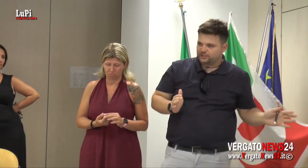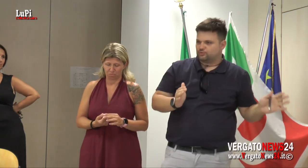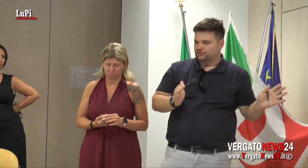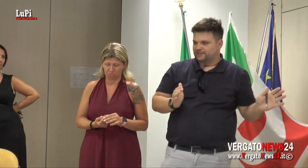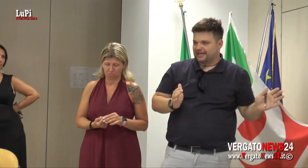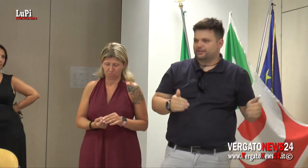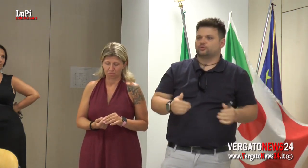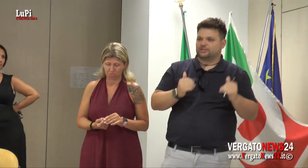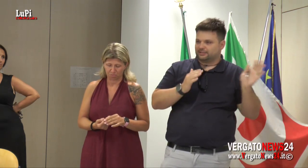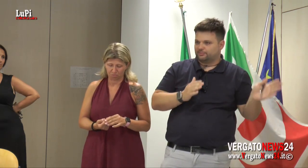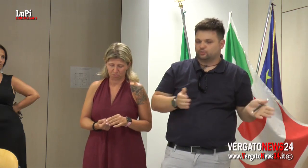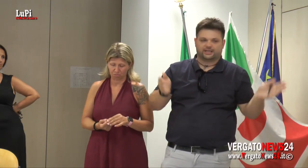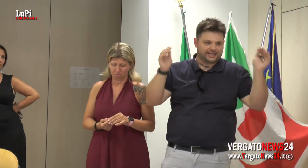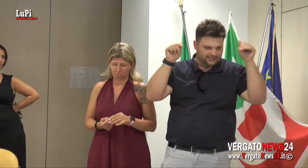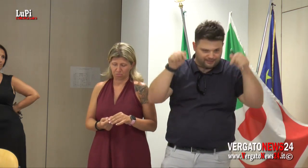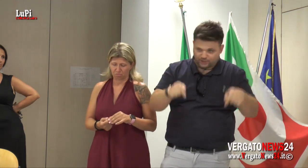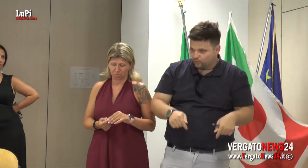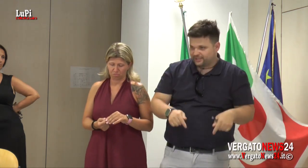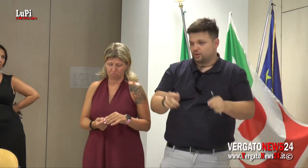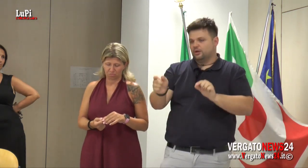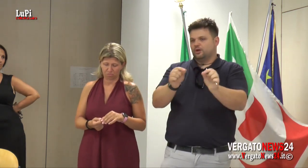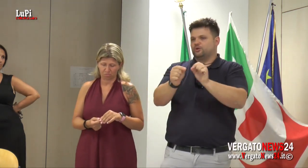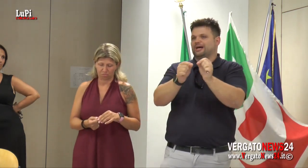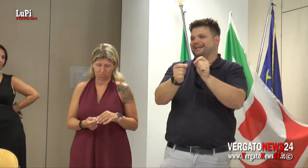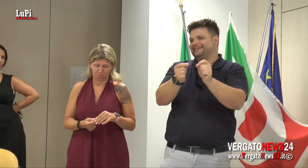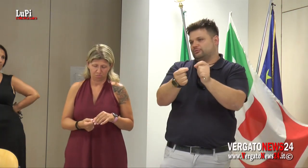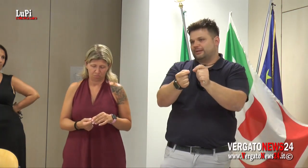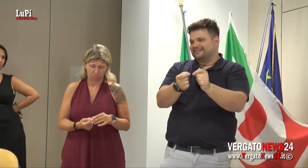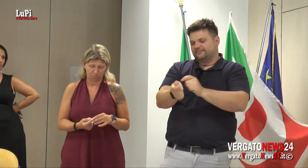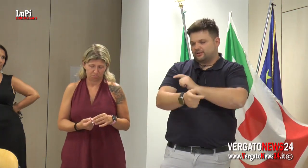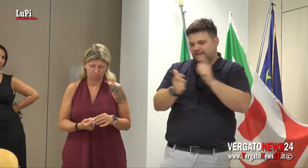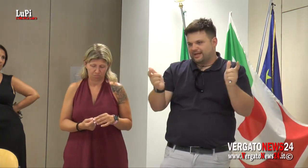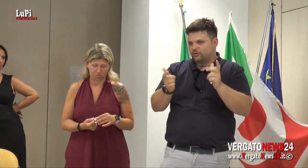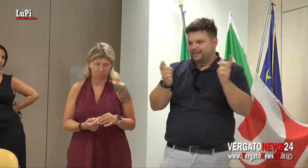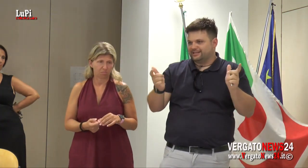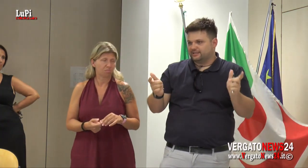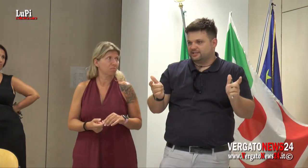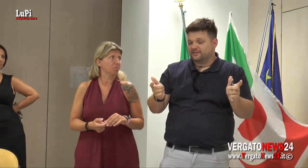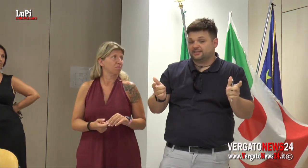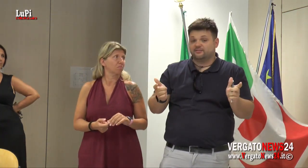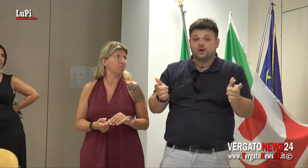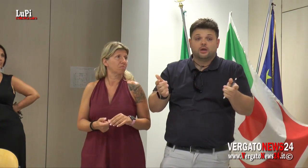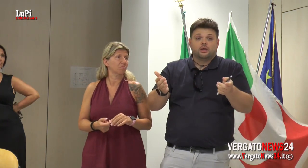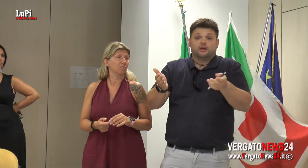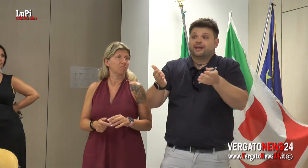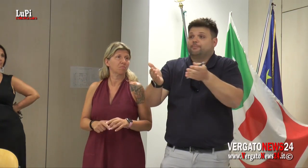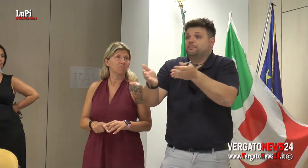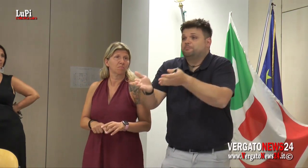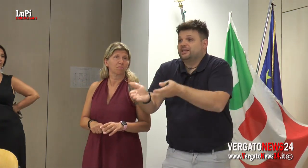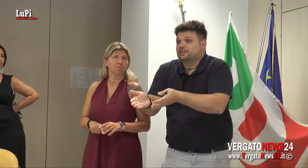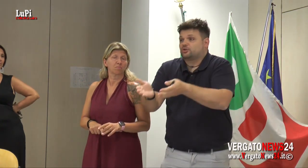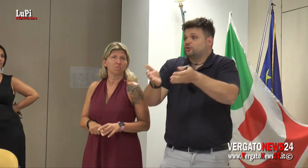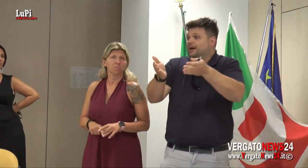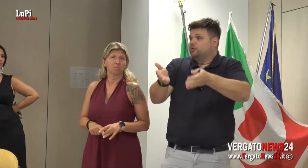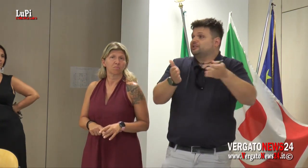non hanno inteso modificare, nonostante le ripetute richieste, nemmeno questo, questo ha allentato una mezza virgola, ma ancora niente di significativo, che